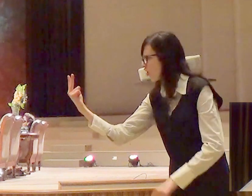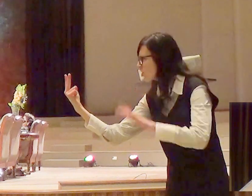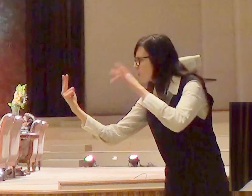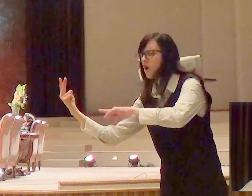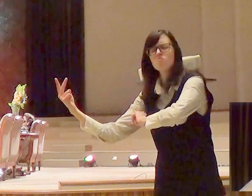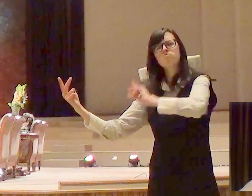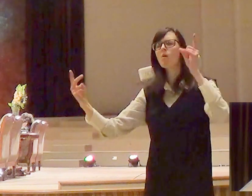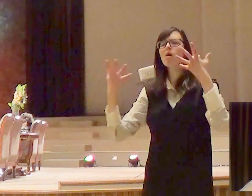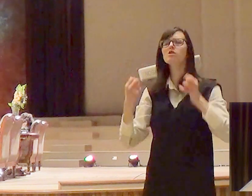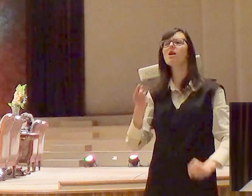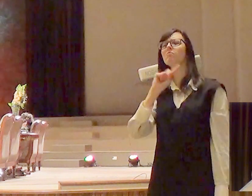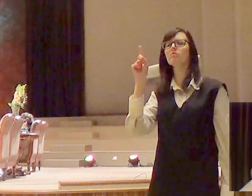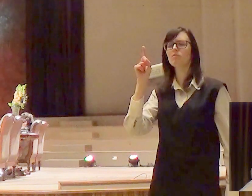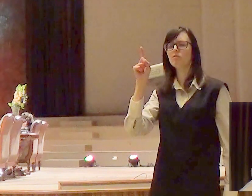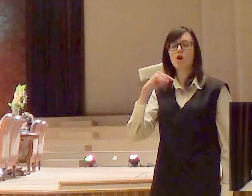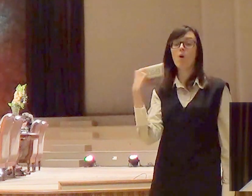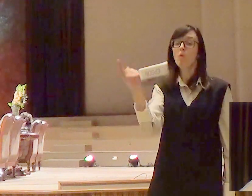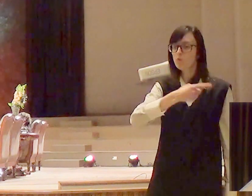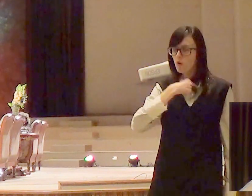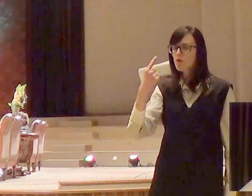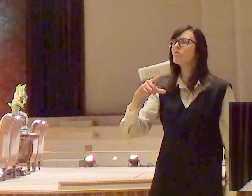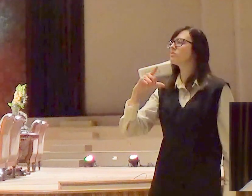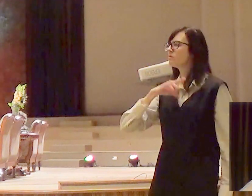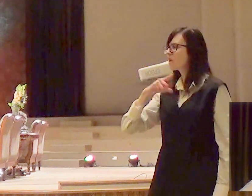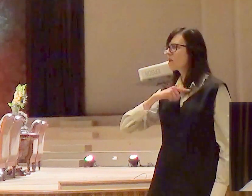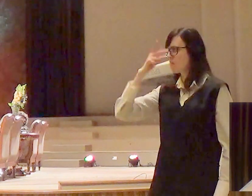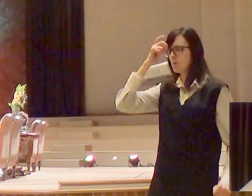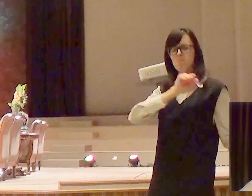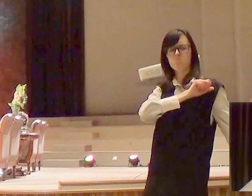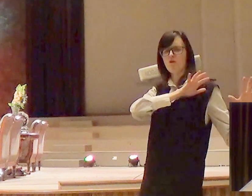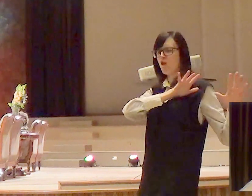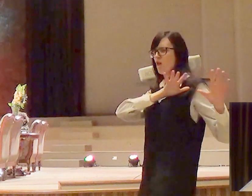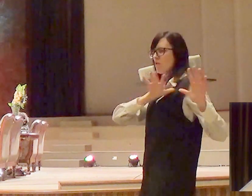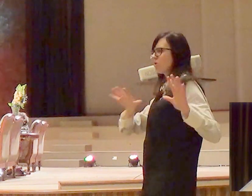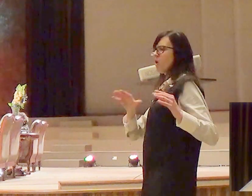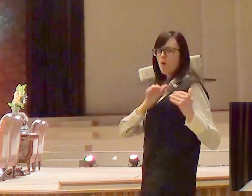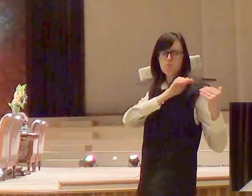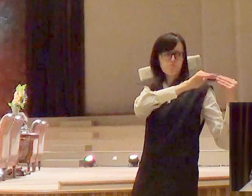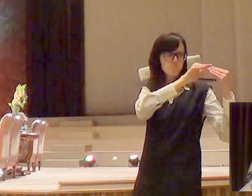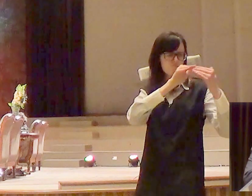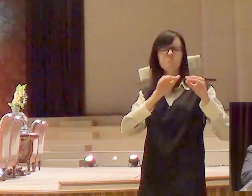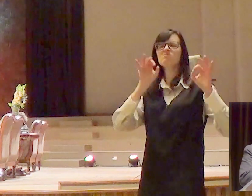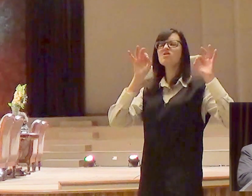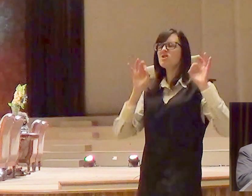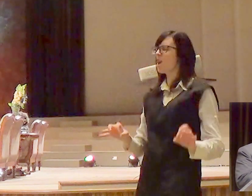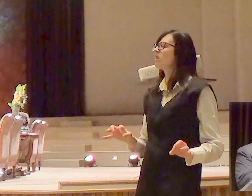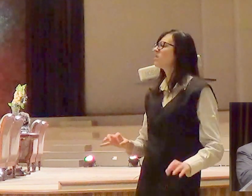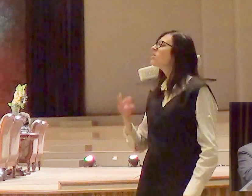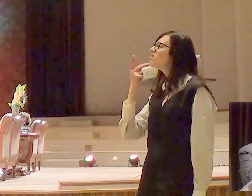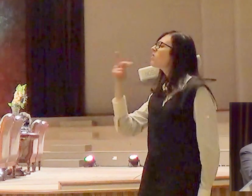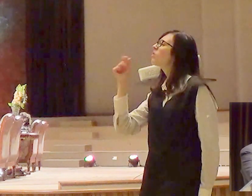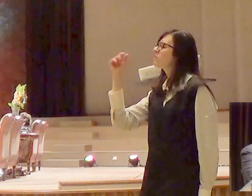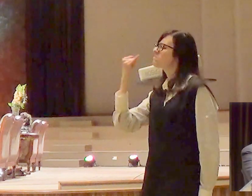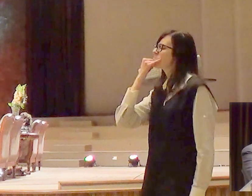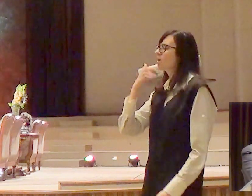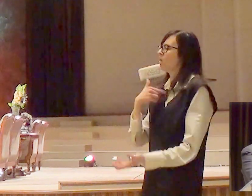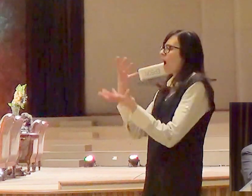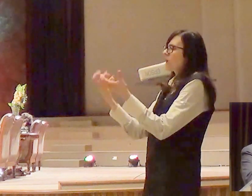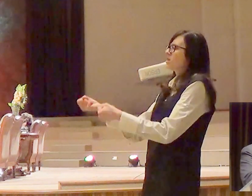estamos aqui cem por cento dos representantes desse povo santo, para dizer que não aceitamos mais a